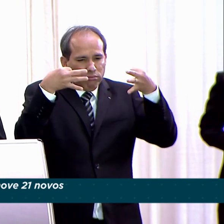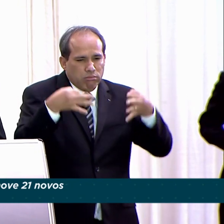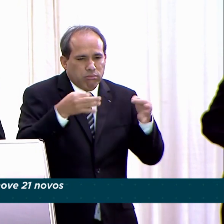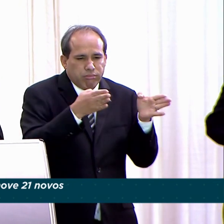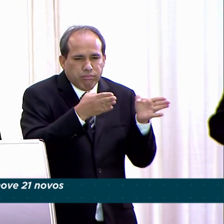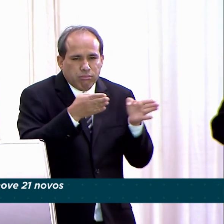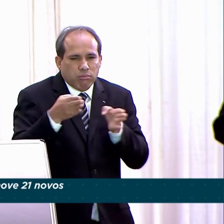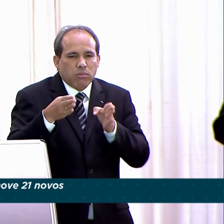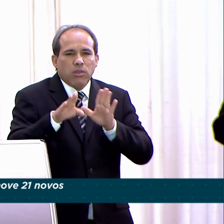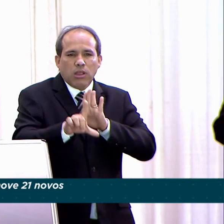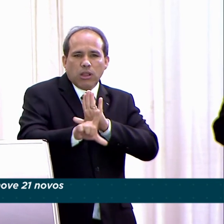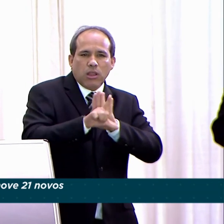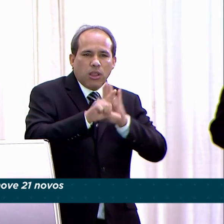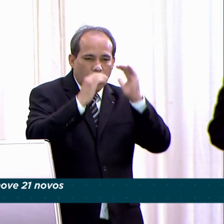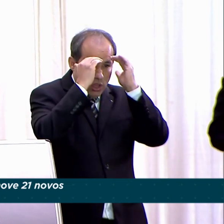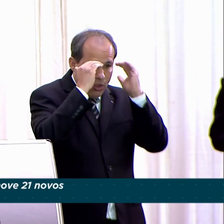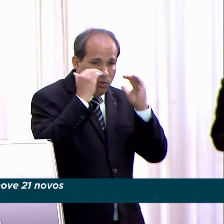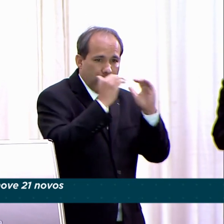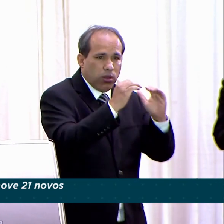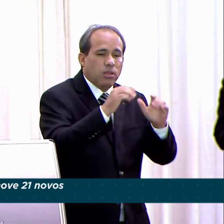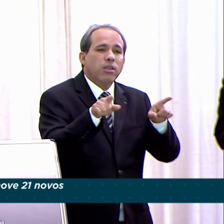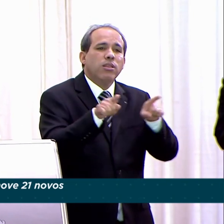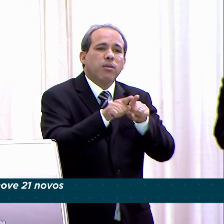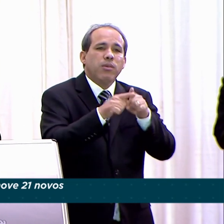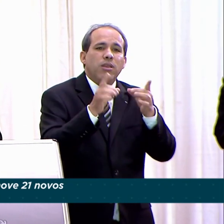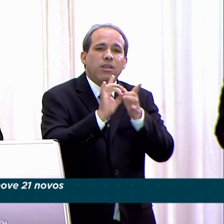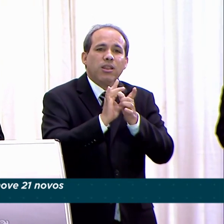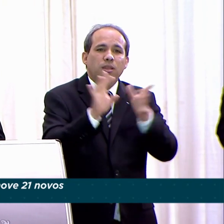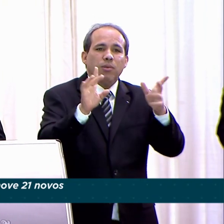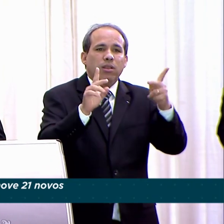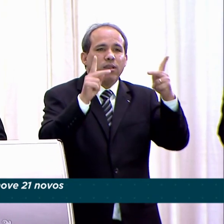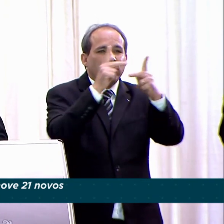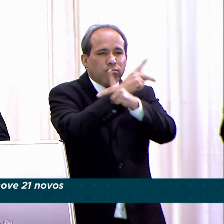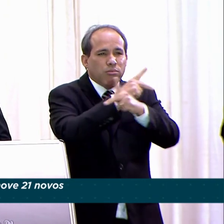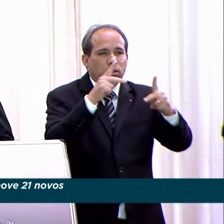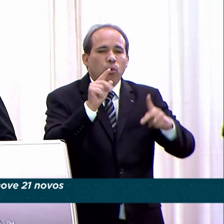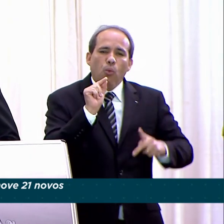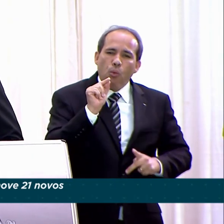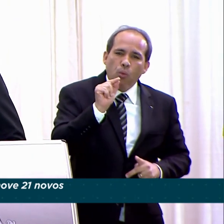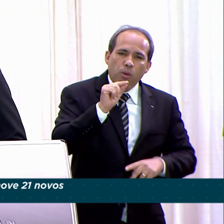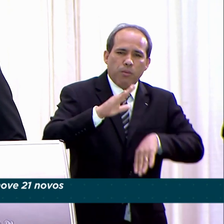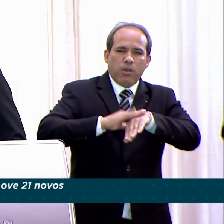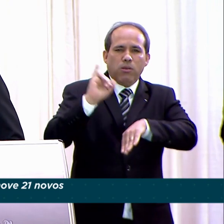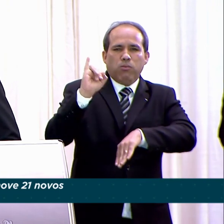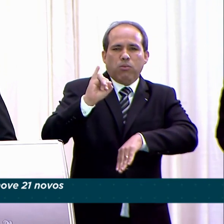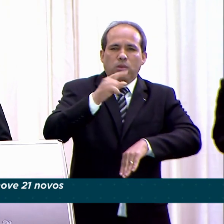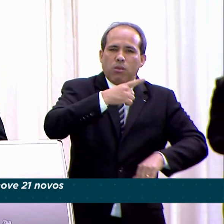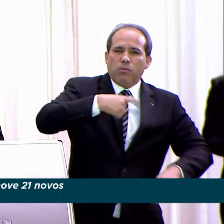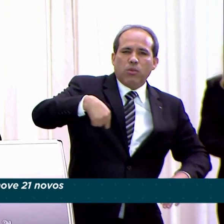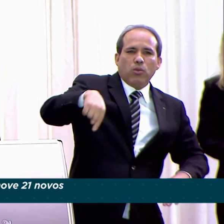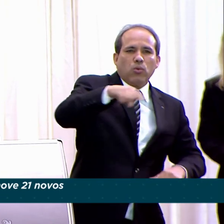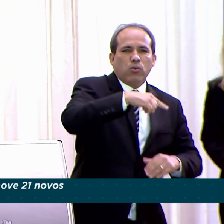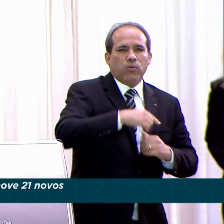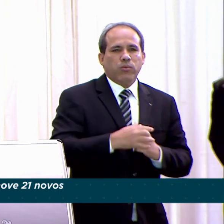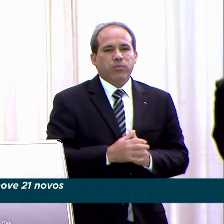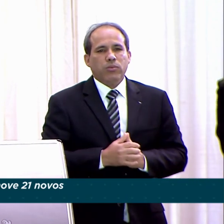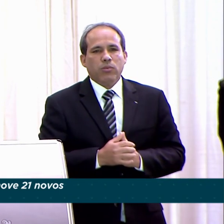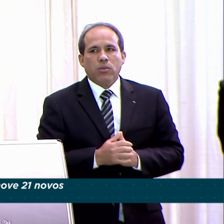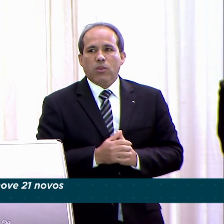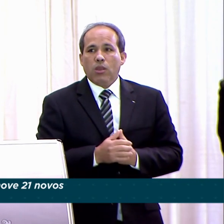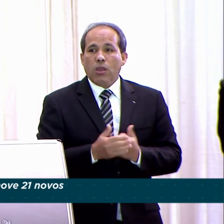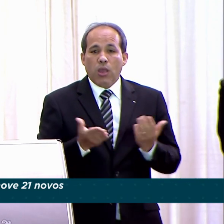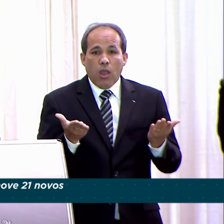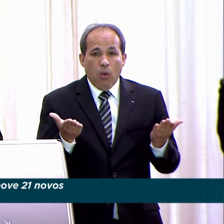sua liberdade. Este é o bem maior que interessa a todos nós. E